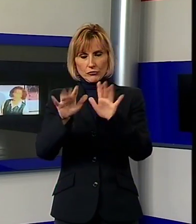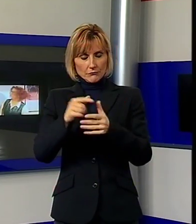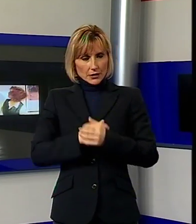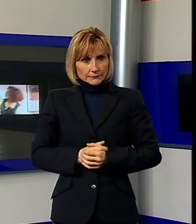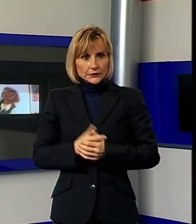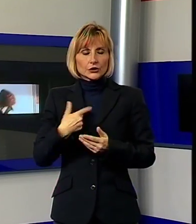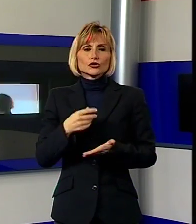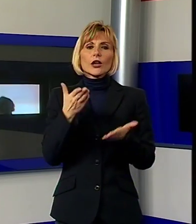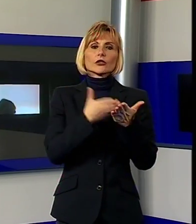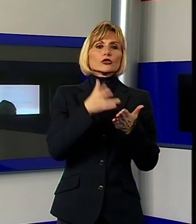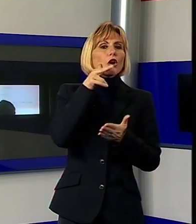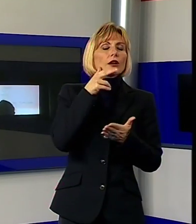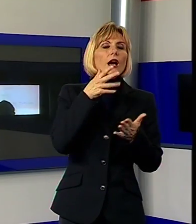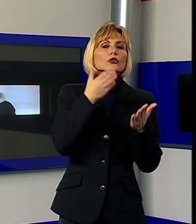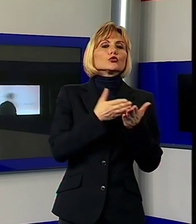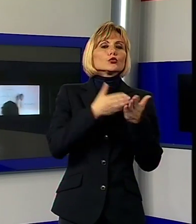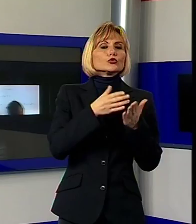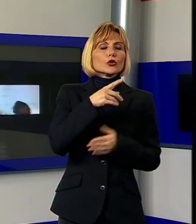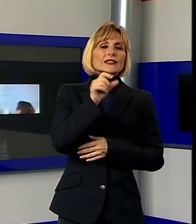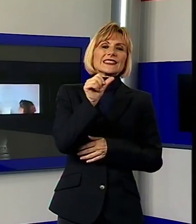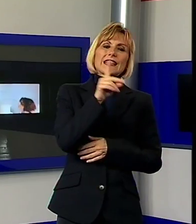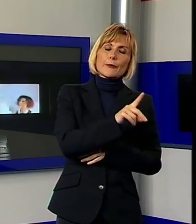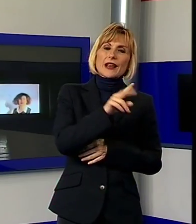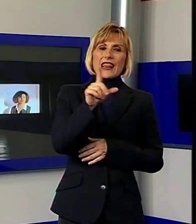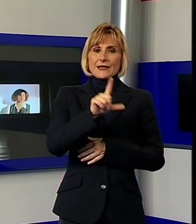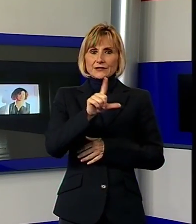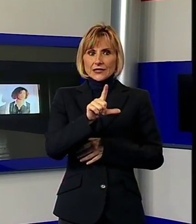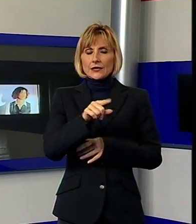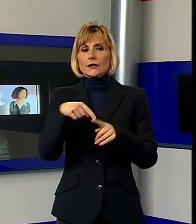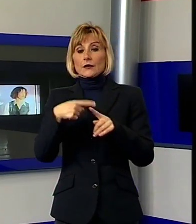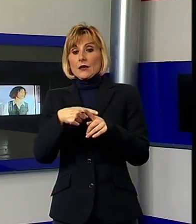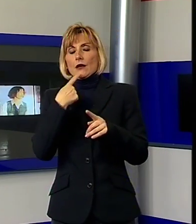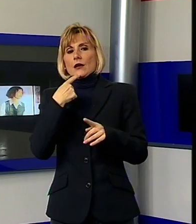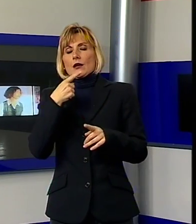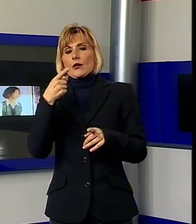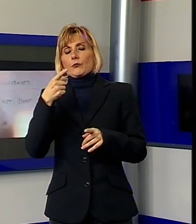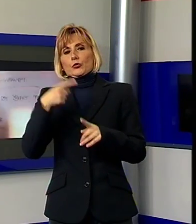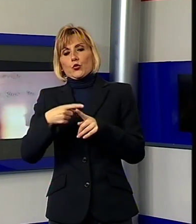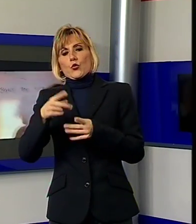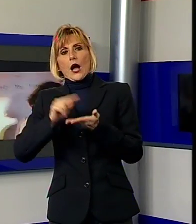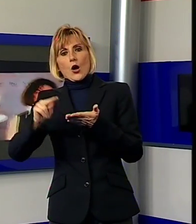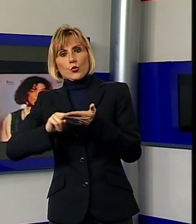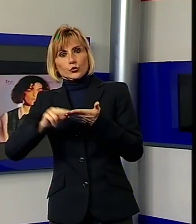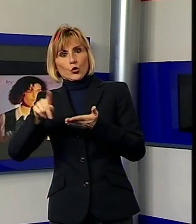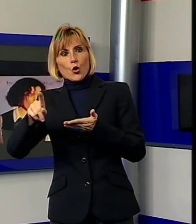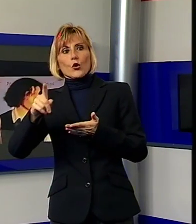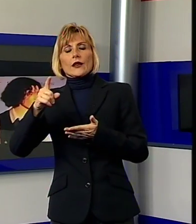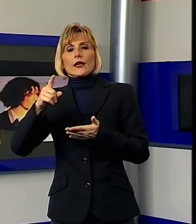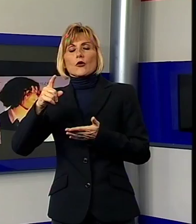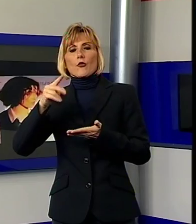studiosa e storica statunitense Deborah Lipstadt al negazionista David Irving, autore di numerosi saggi su Hitler e la seconda guerra